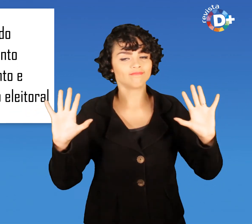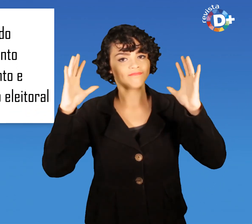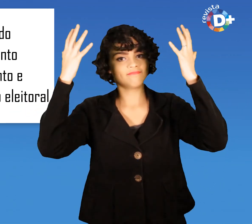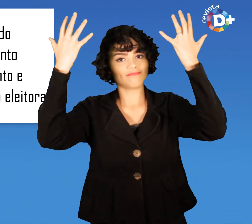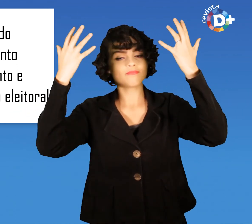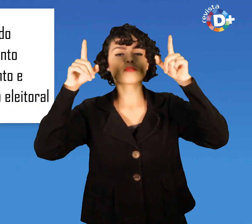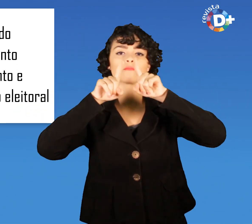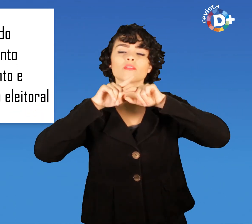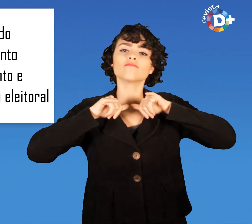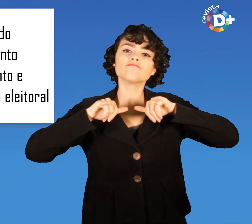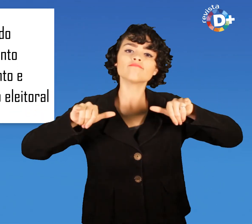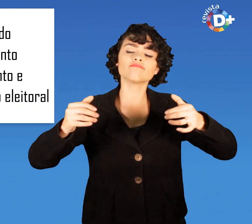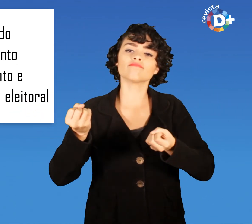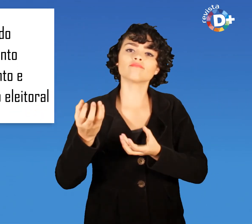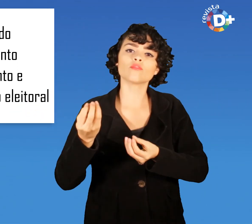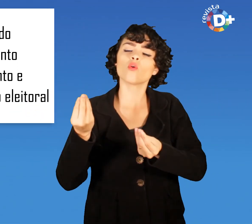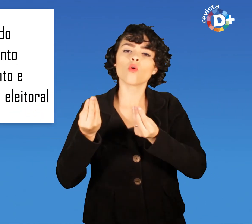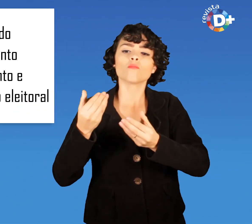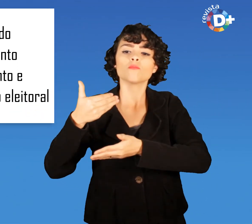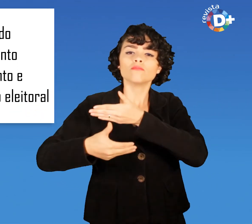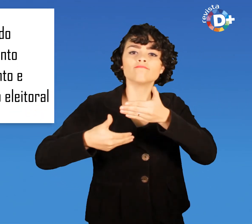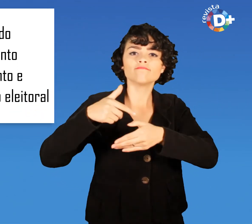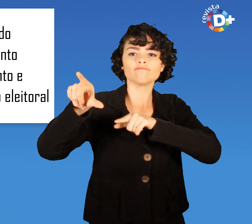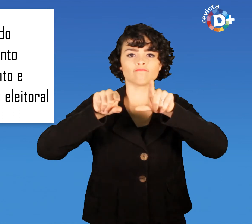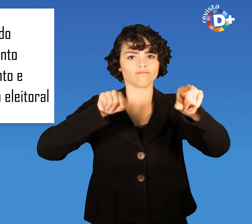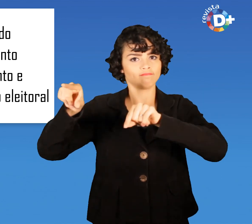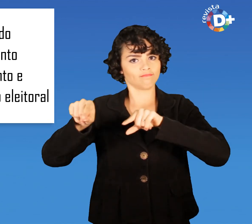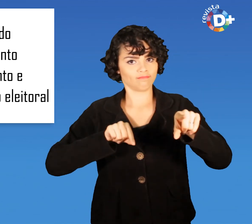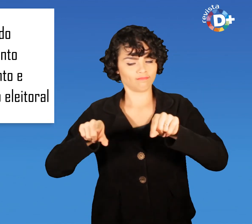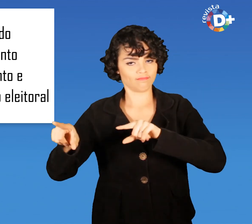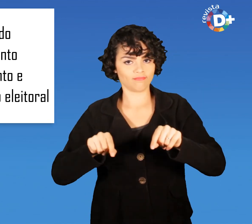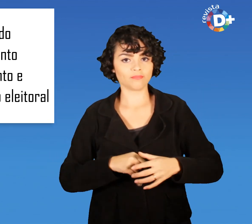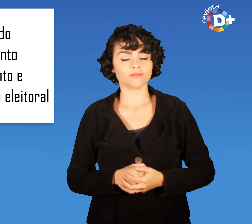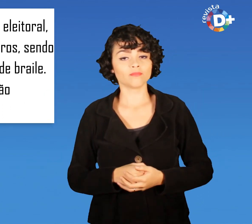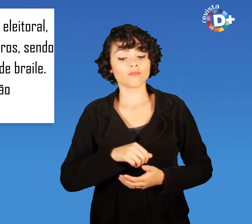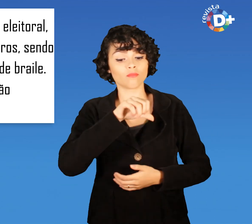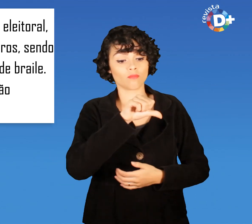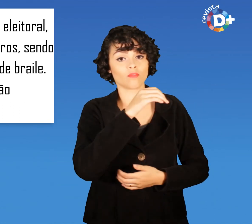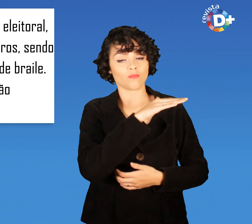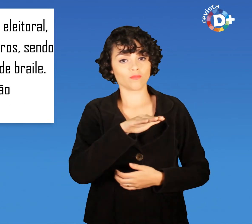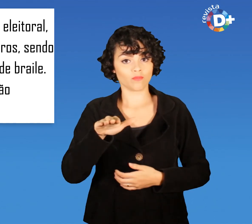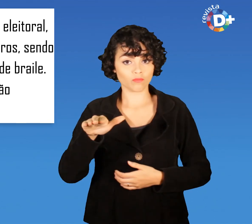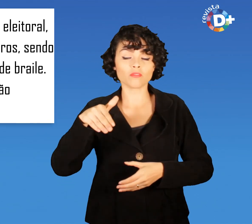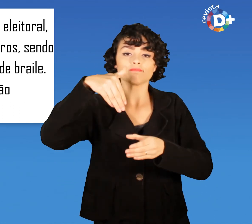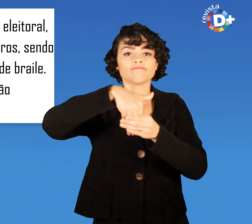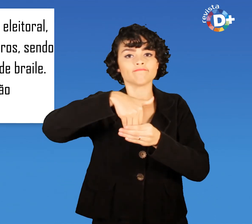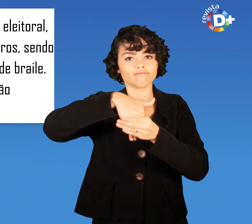informes sobre o processo eleitoral Nove e meia da manhã Eleição da comissão